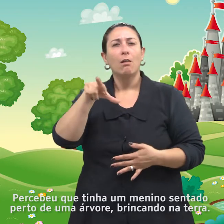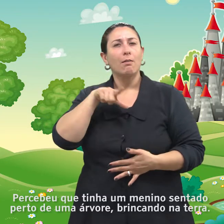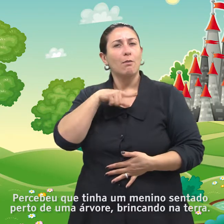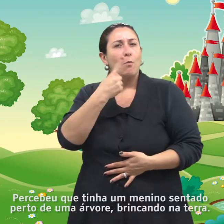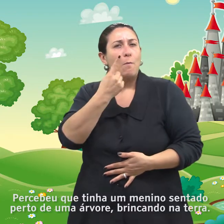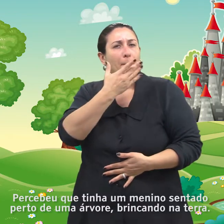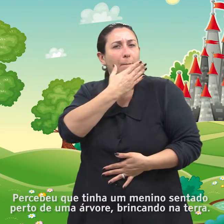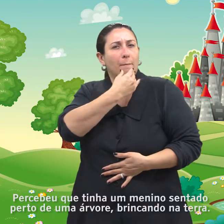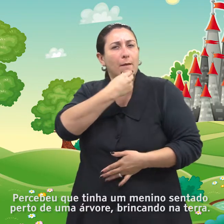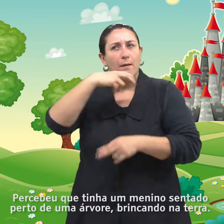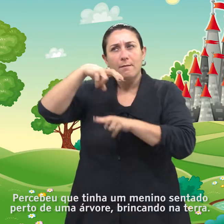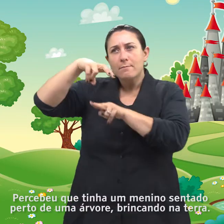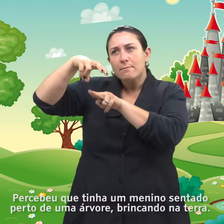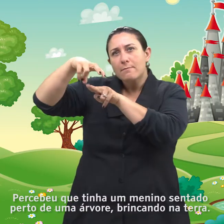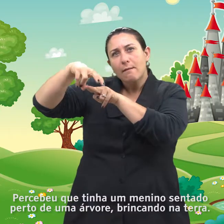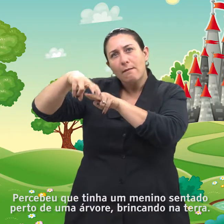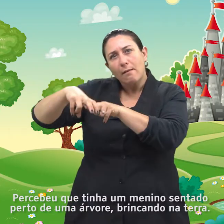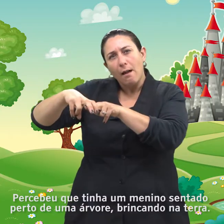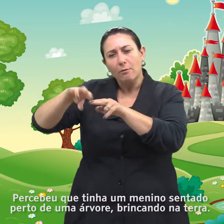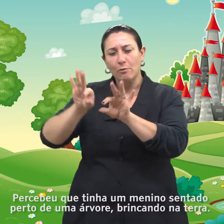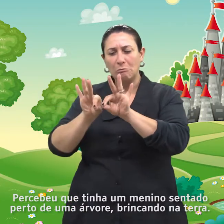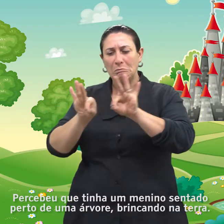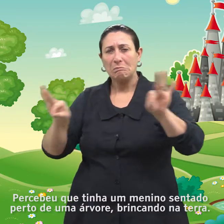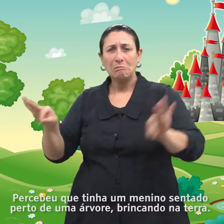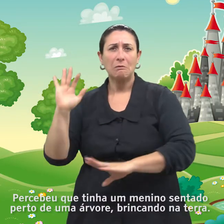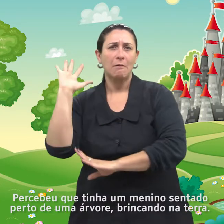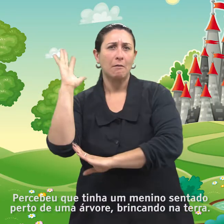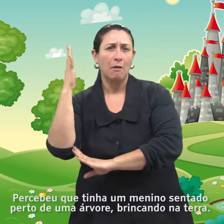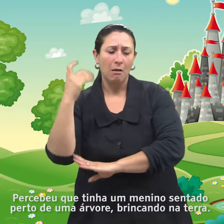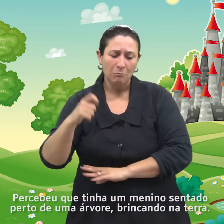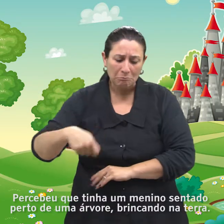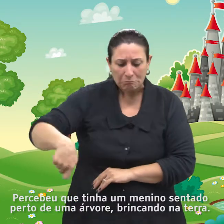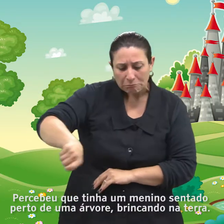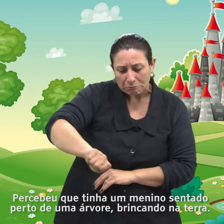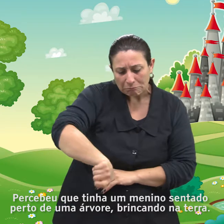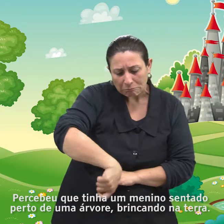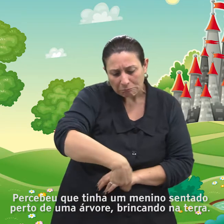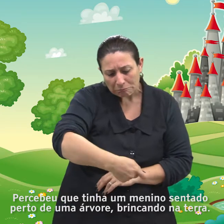Percebeu que tinha um menino sentado perto de uma árvore brincando na terra.